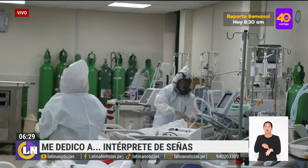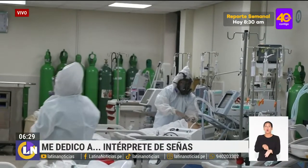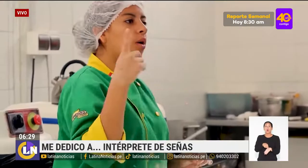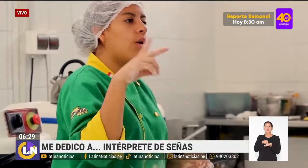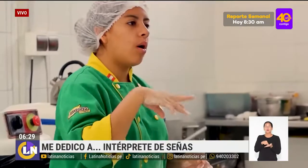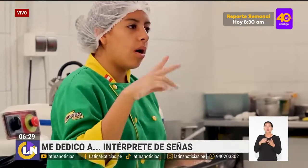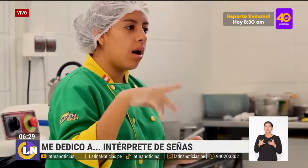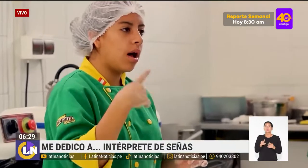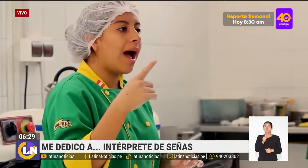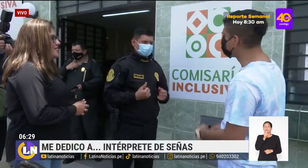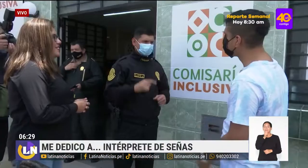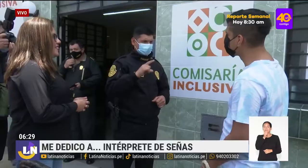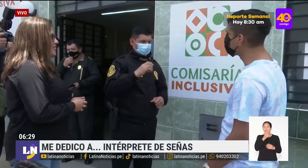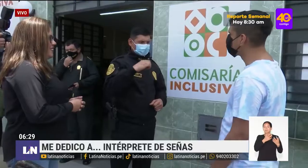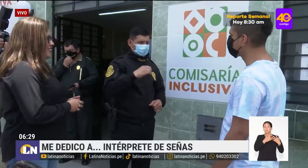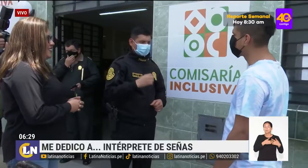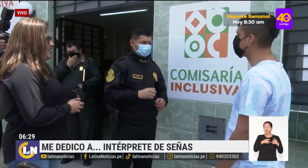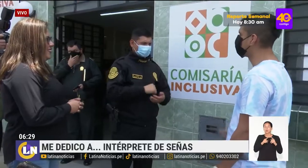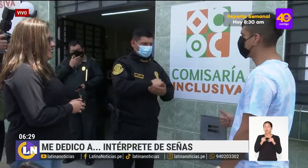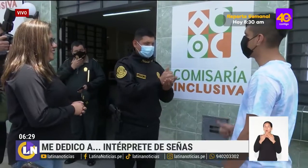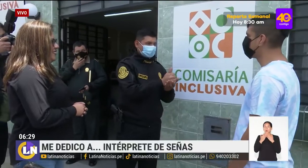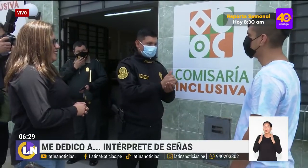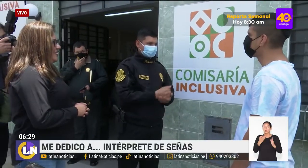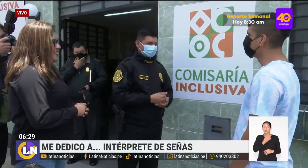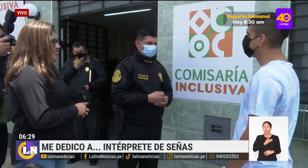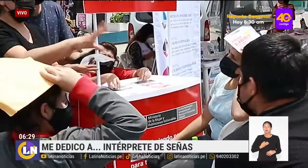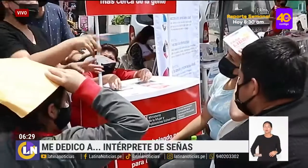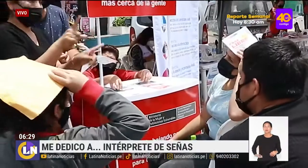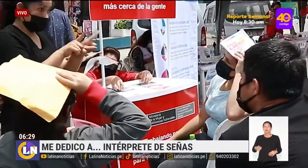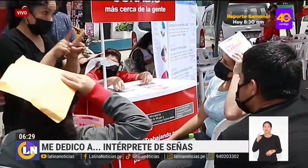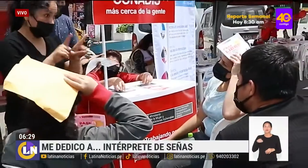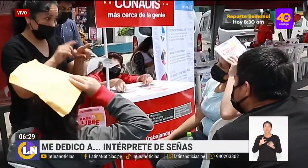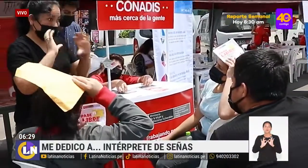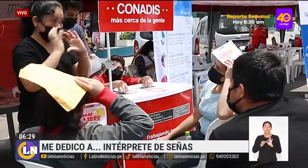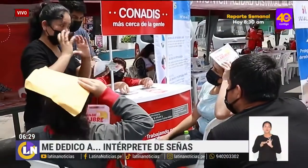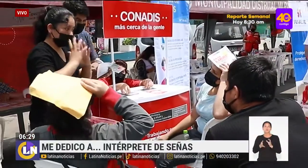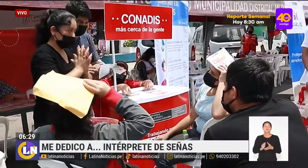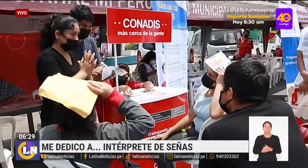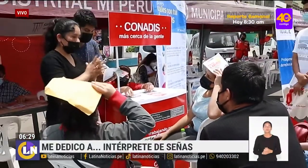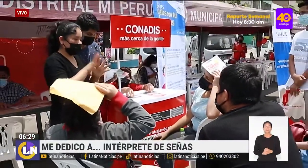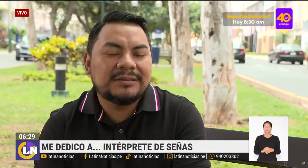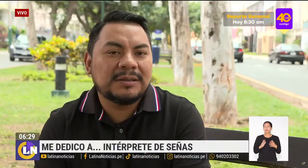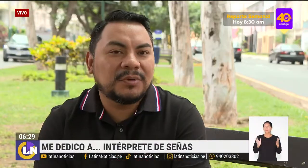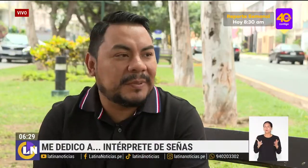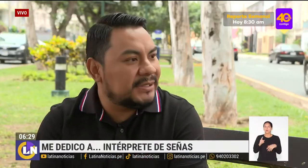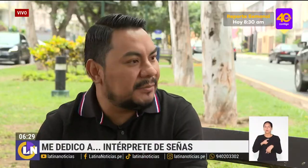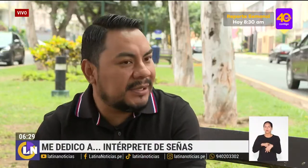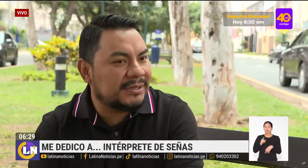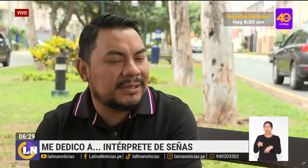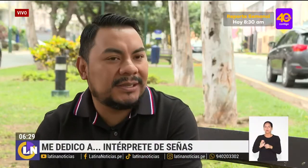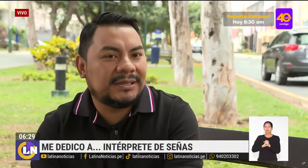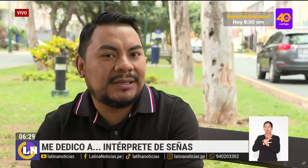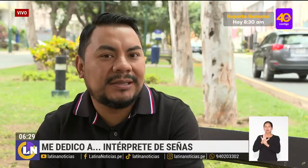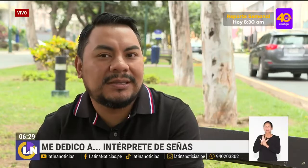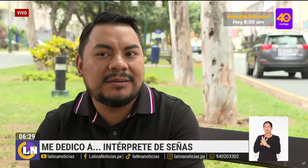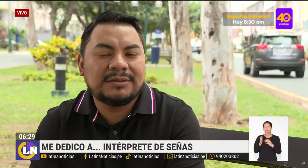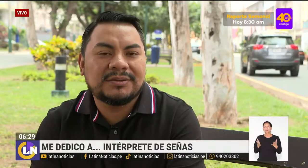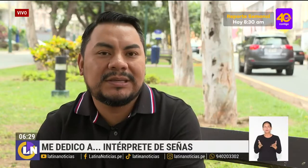una ley que obliga a las instituciones públicas y privadas a contar con un intérprete. En el tiempo de pandemia,